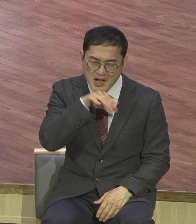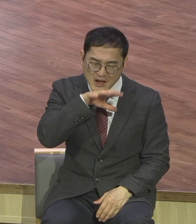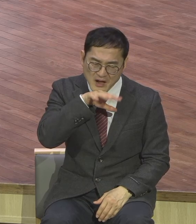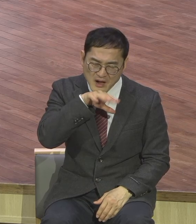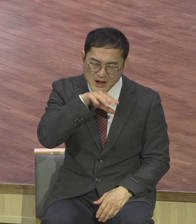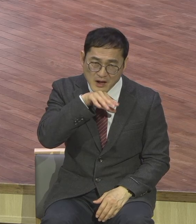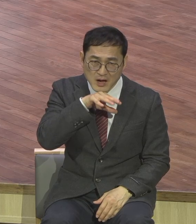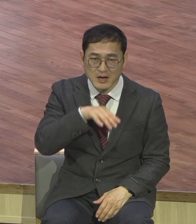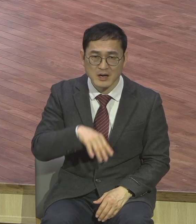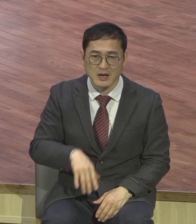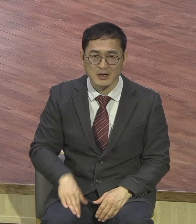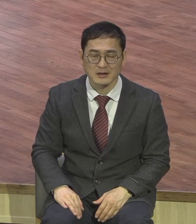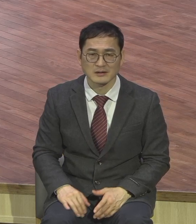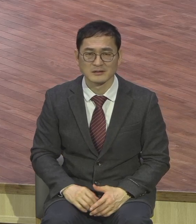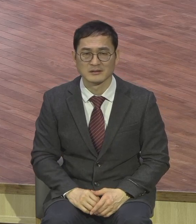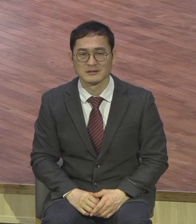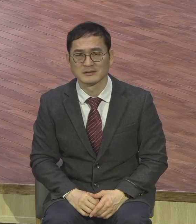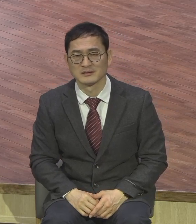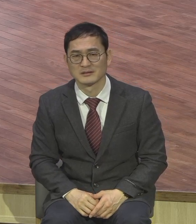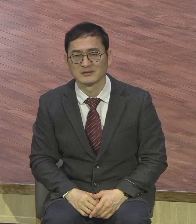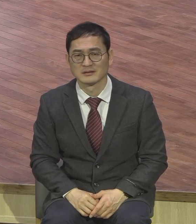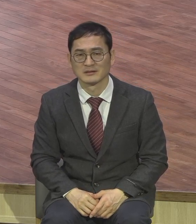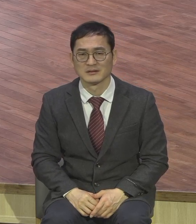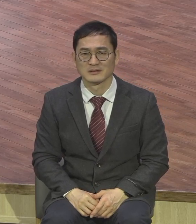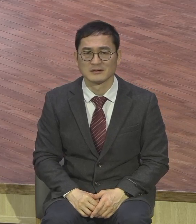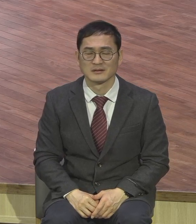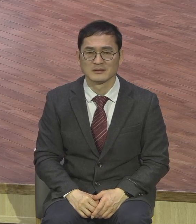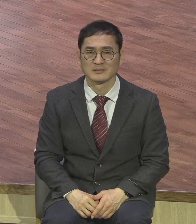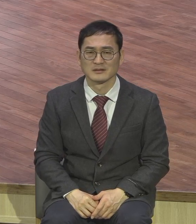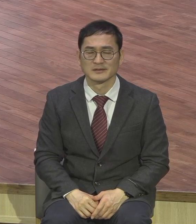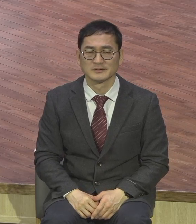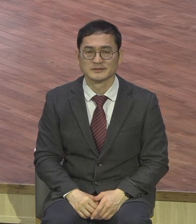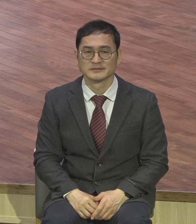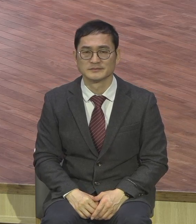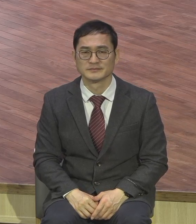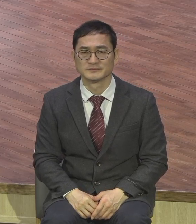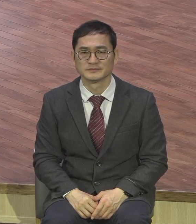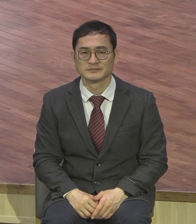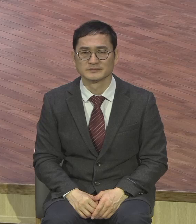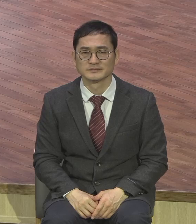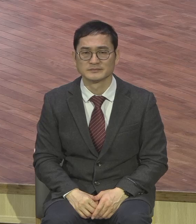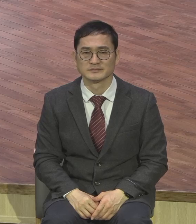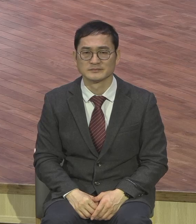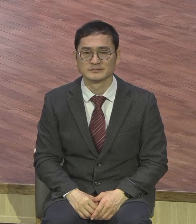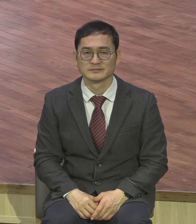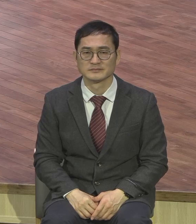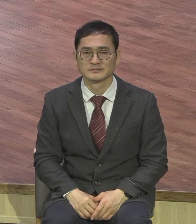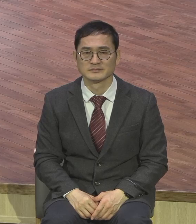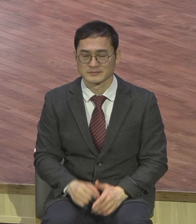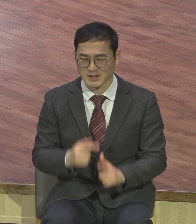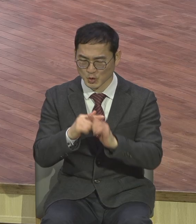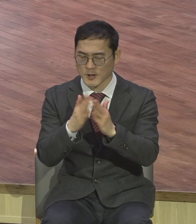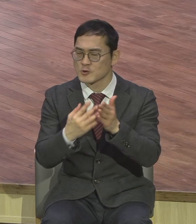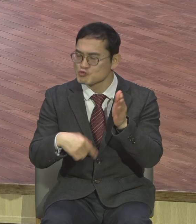교회가 말이지 교회를 생각하는 척 하면서 뭐 아주 뭐 이렇게 교인들을 생각하는 척 하면서